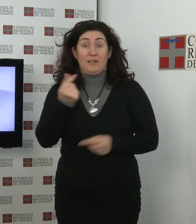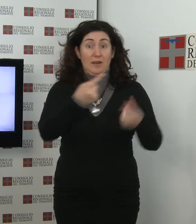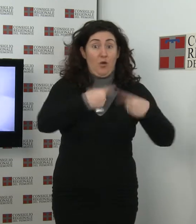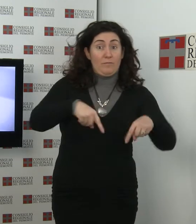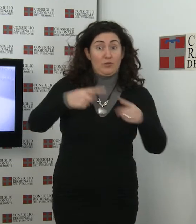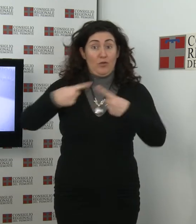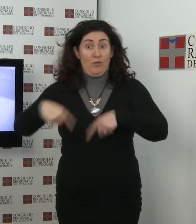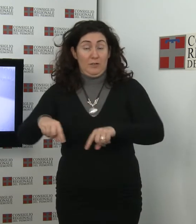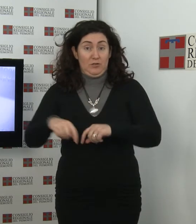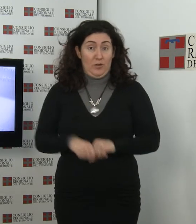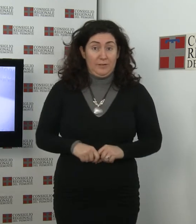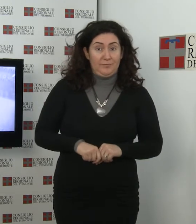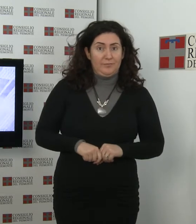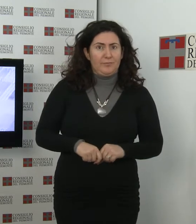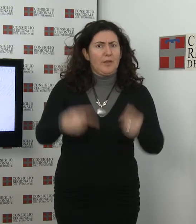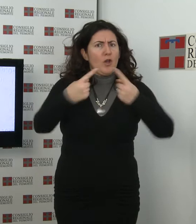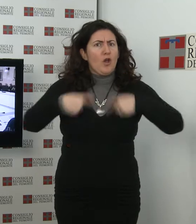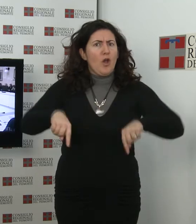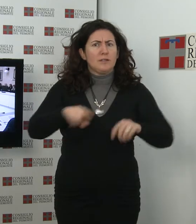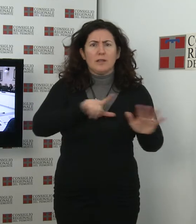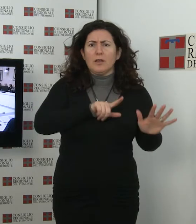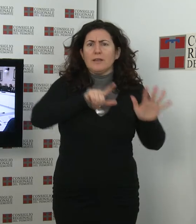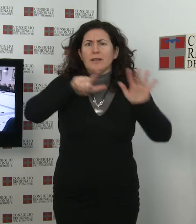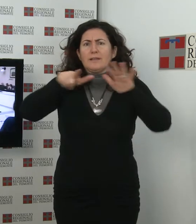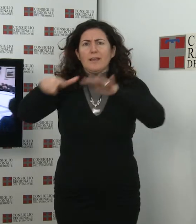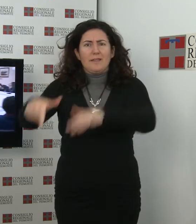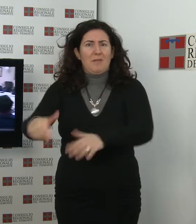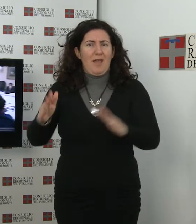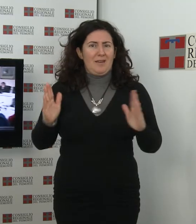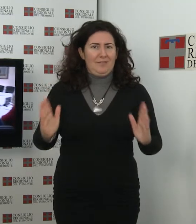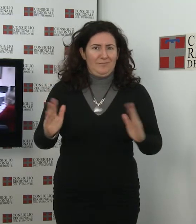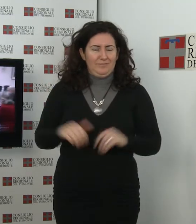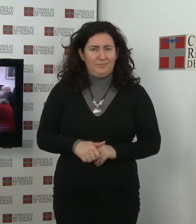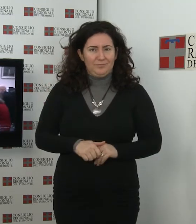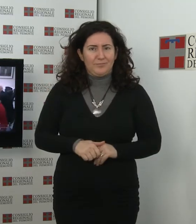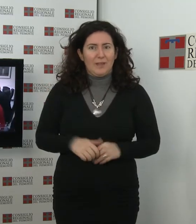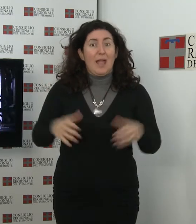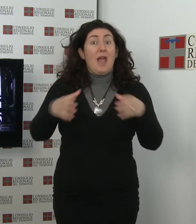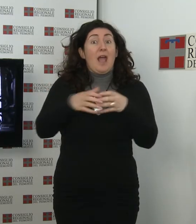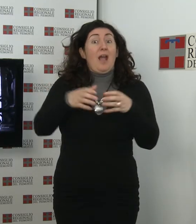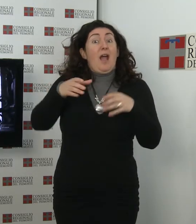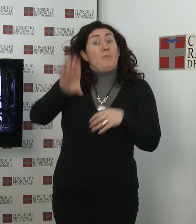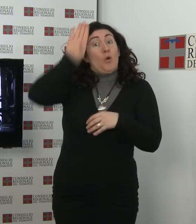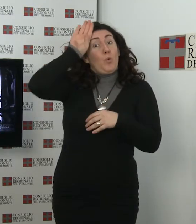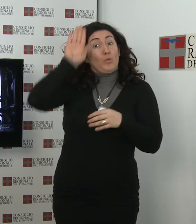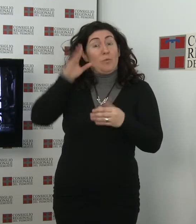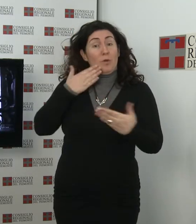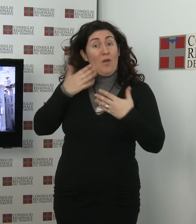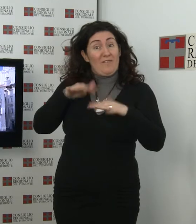Sette giorni in Consiglio La conferenza dei Capigruppo ha definito, dopo la sentenza del TAR che ha annullato l